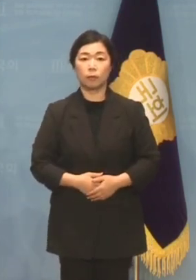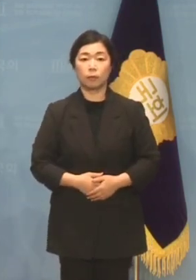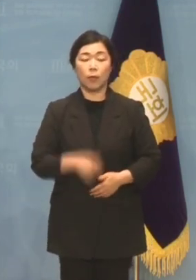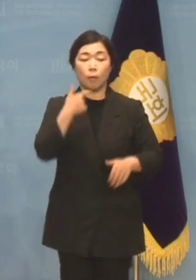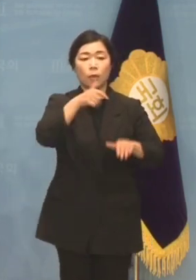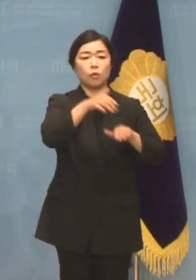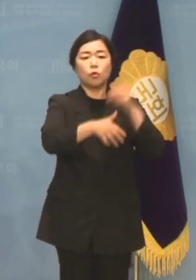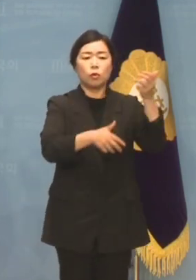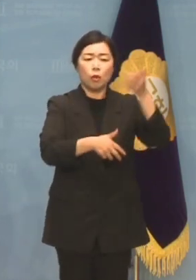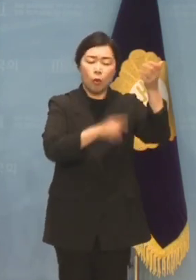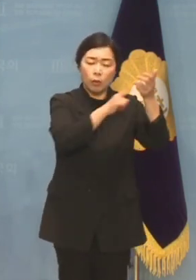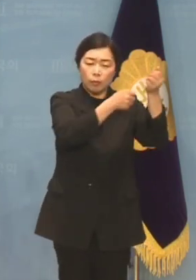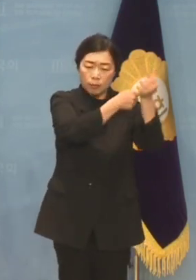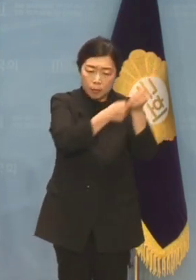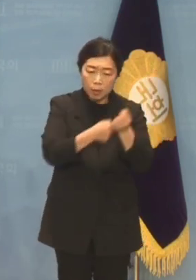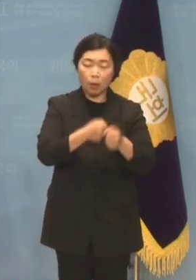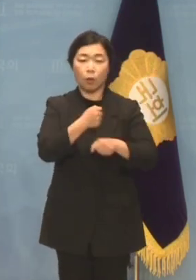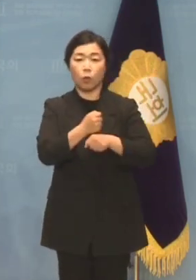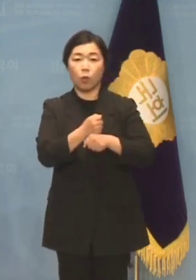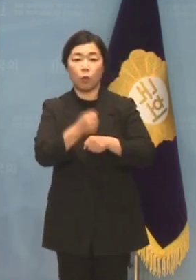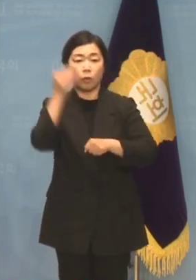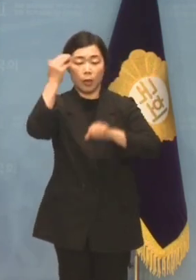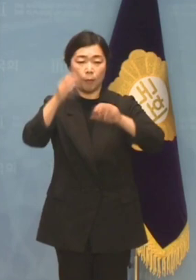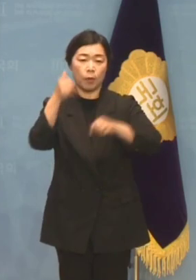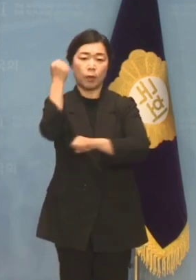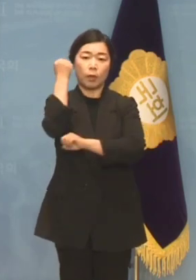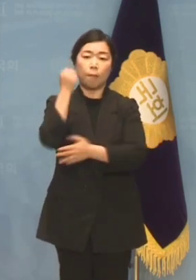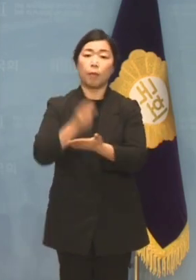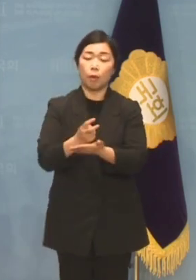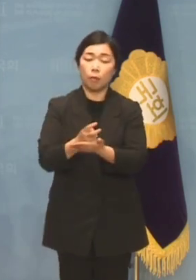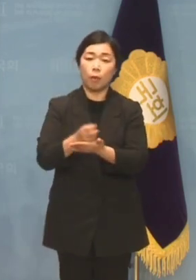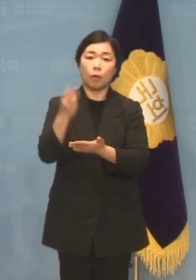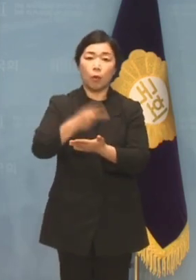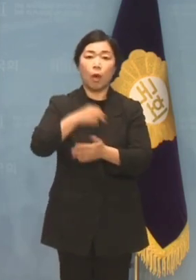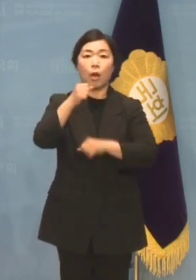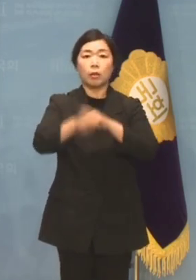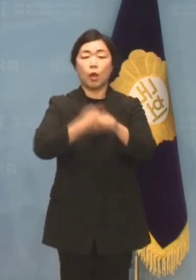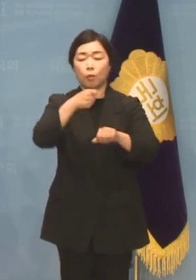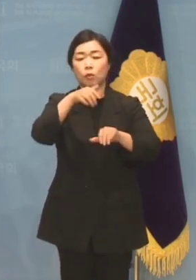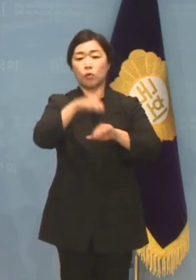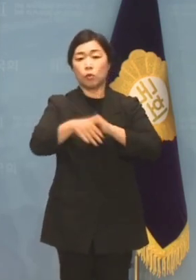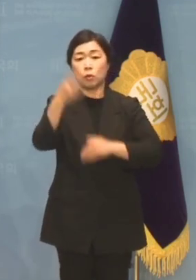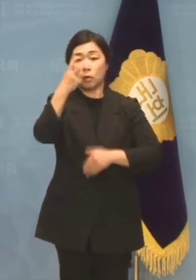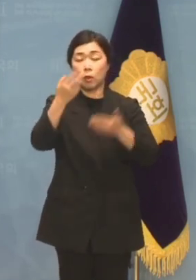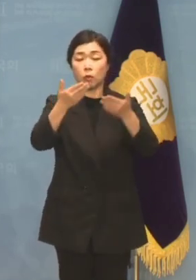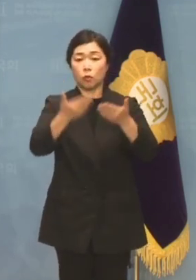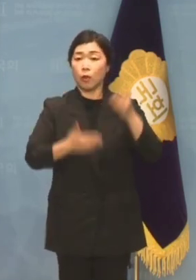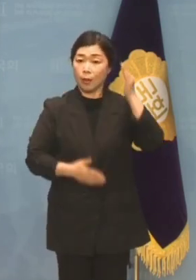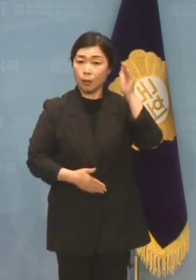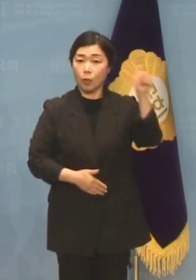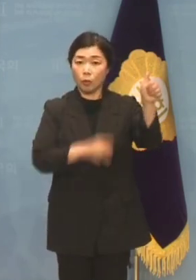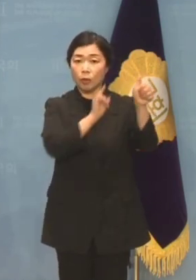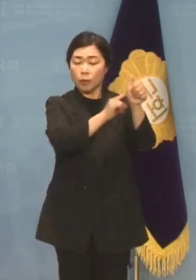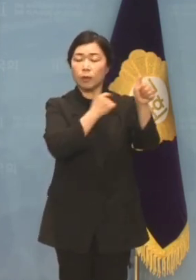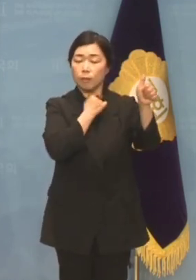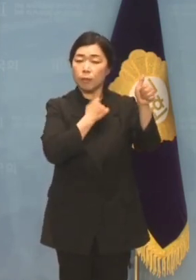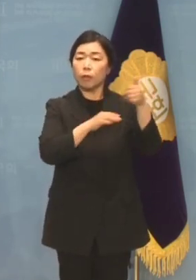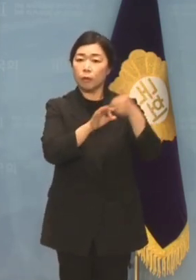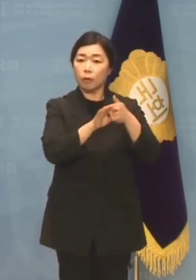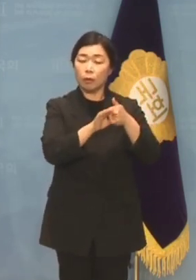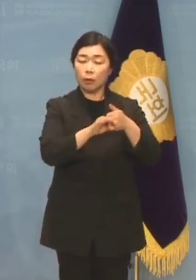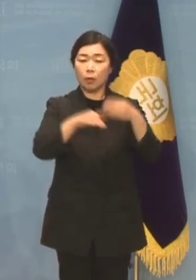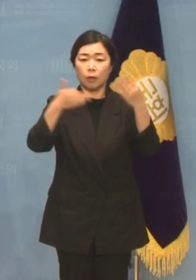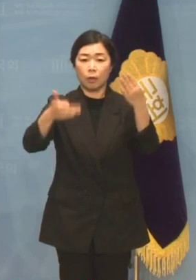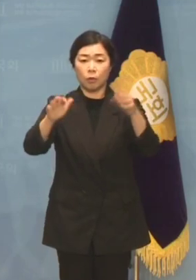민주 영령의 정신을 계승하고 대한민국 헌법과 자유민주주의를 수호하는 대통령이라면 4.19